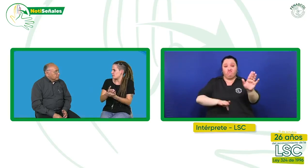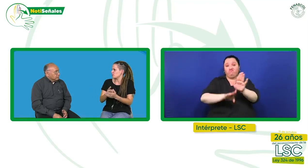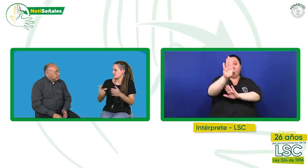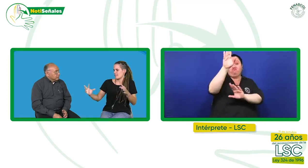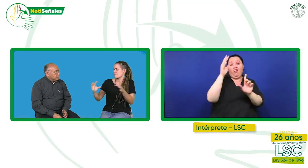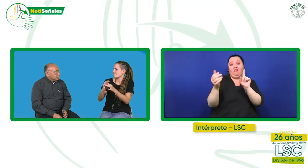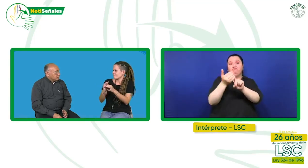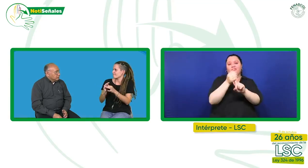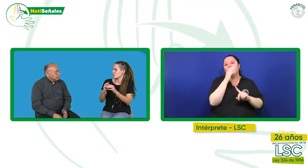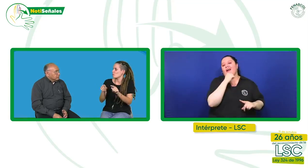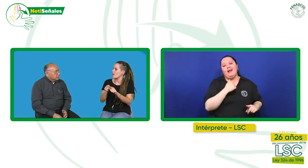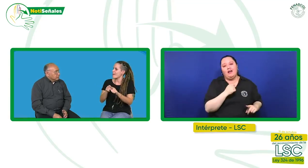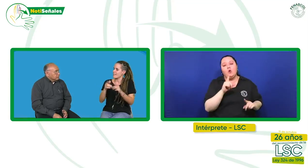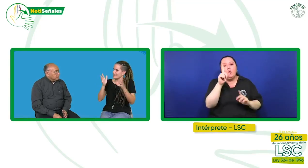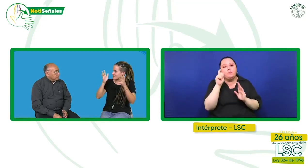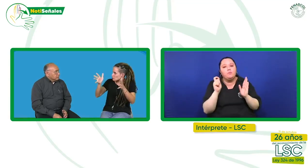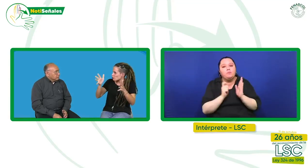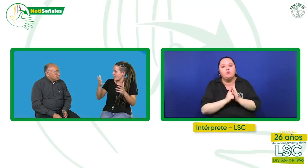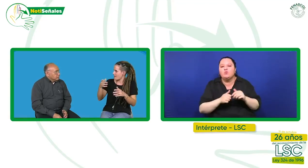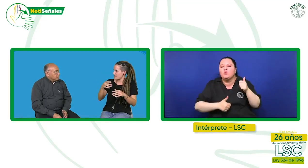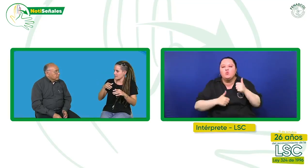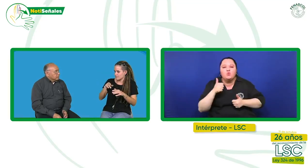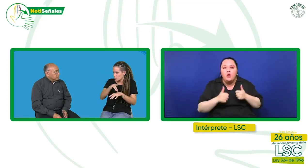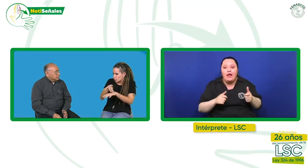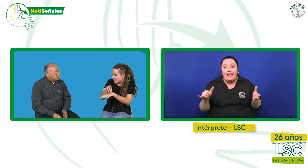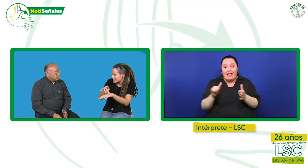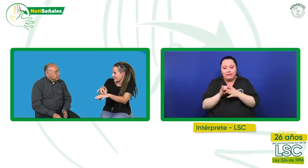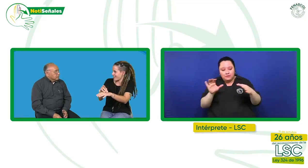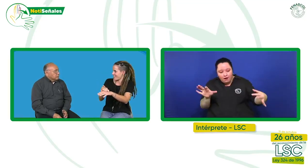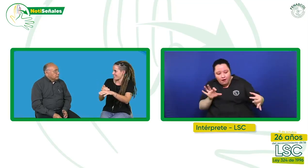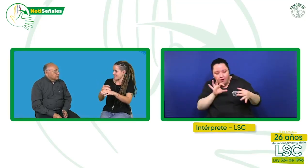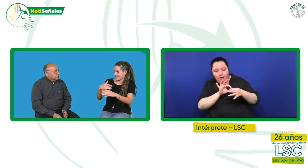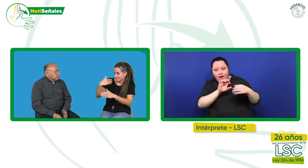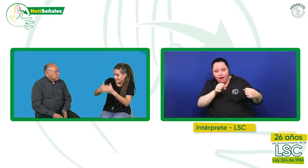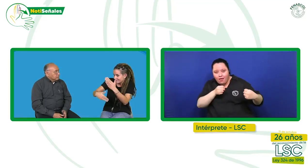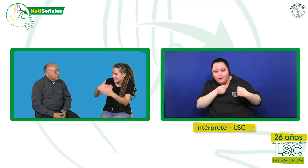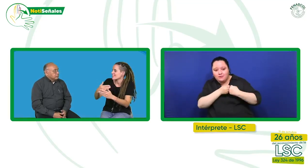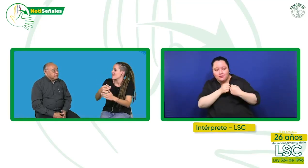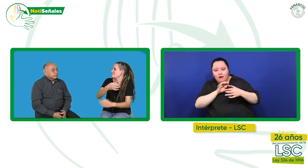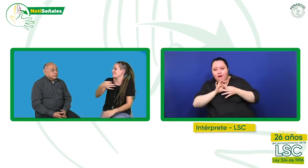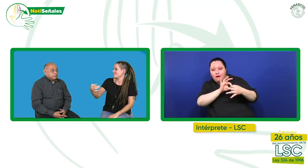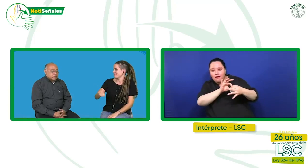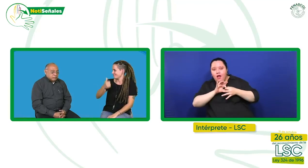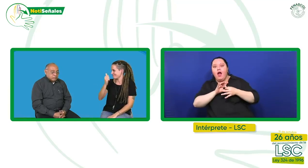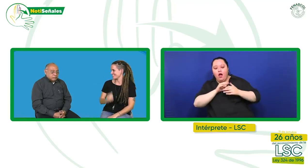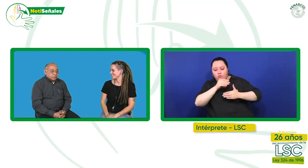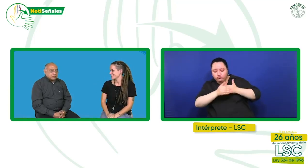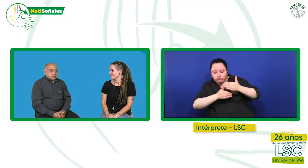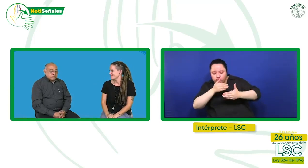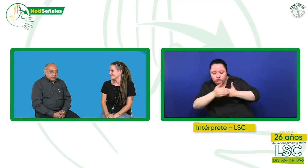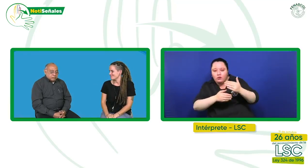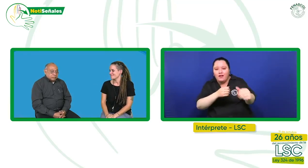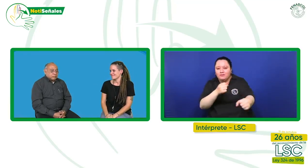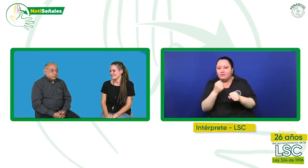éxito es velar por ese tipo de alianzas para que podamos trabajar y orientar un proceso de manera conjunta.